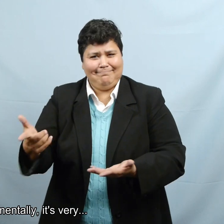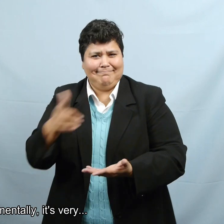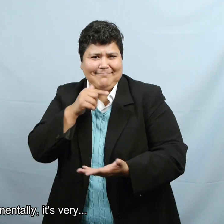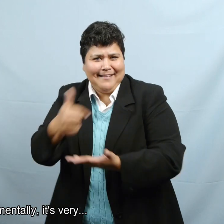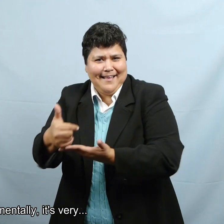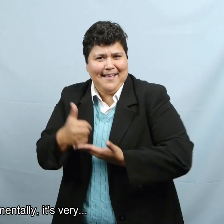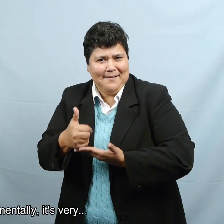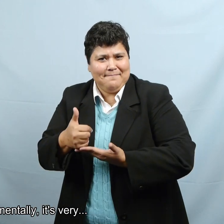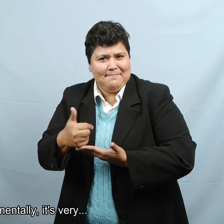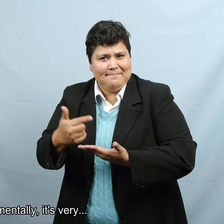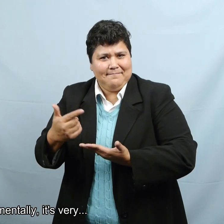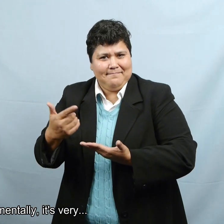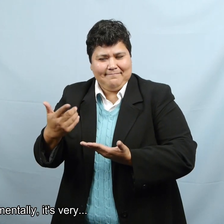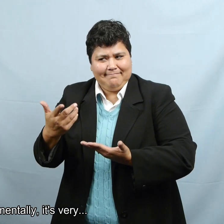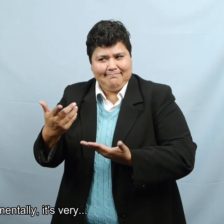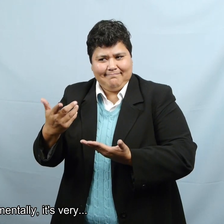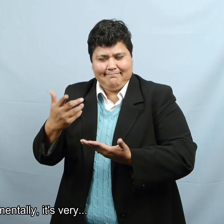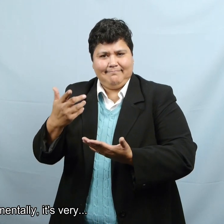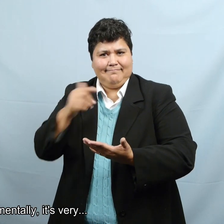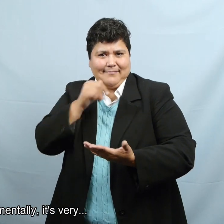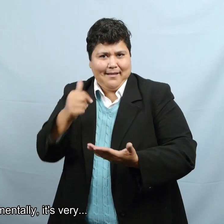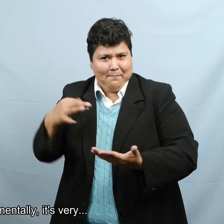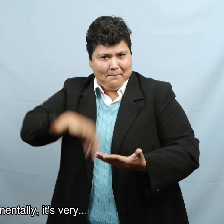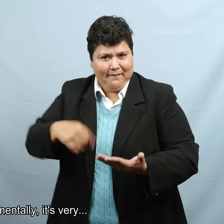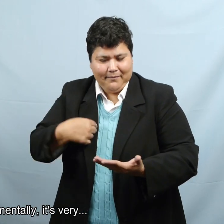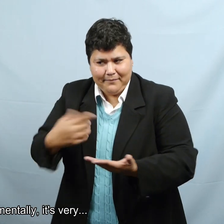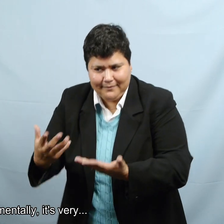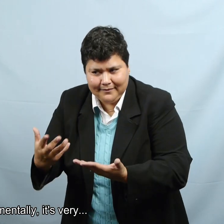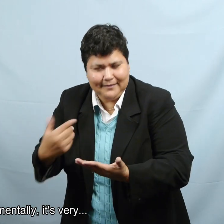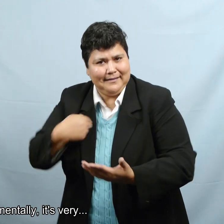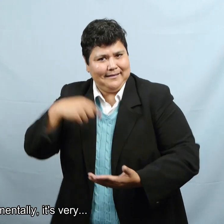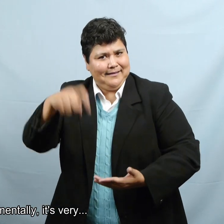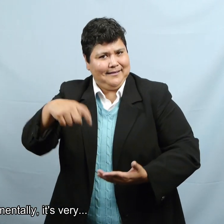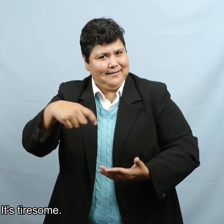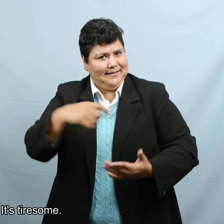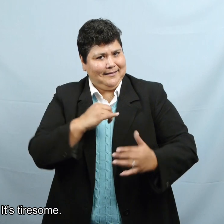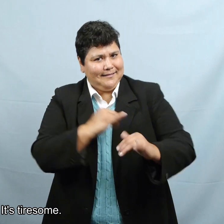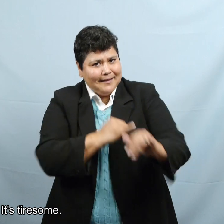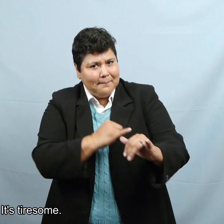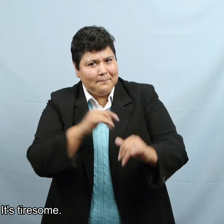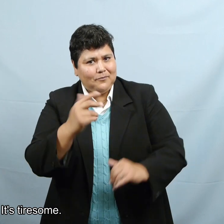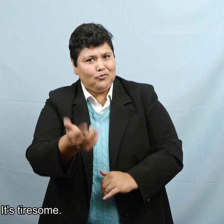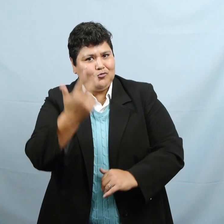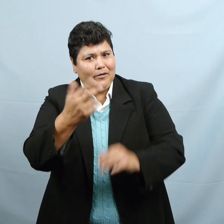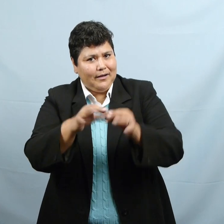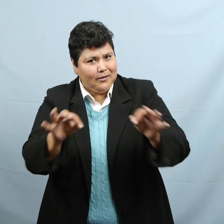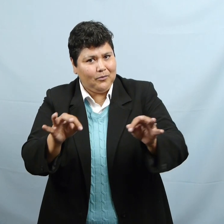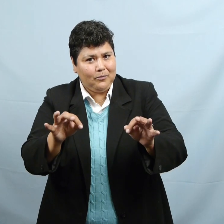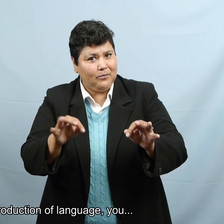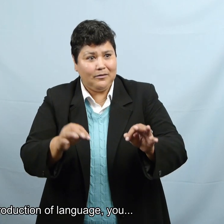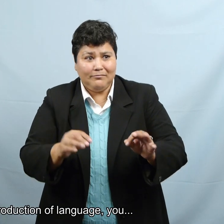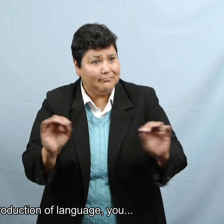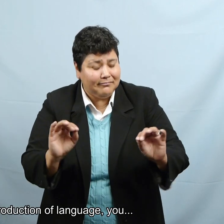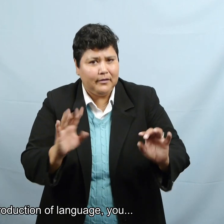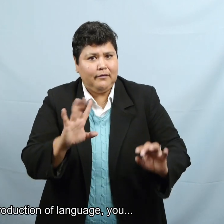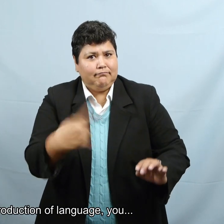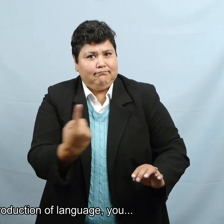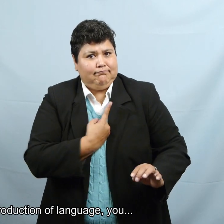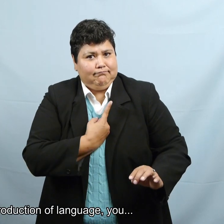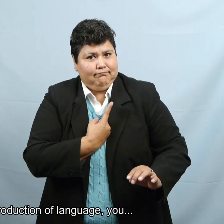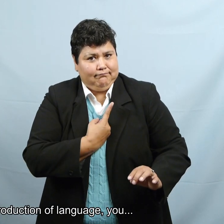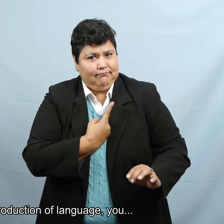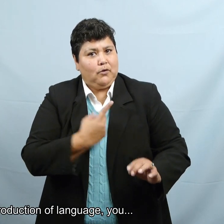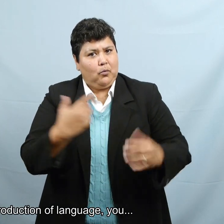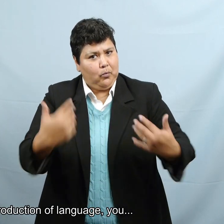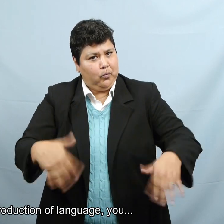Y eso mentalmente es bastante, cansa, hace que la producción